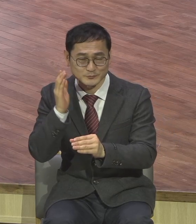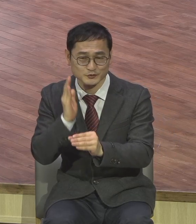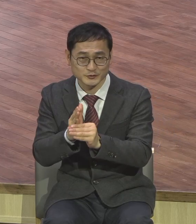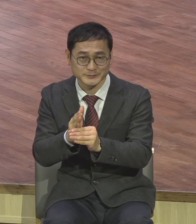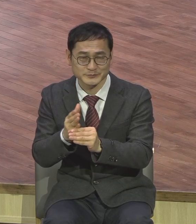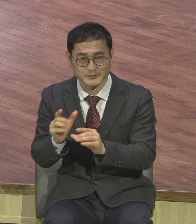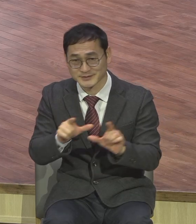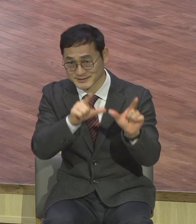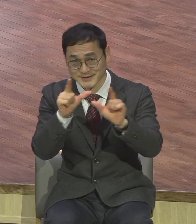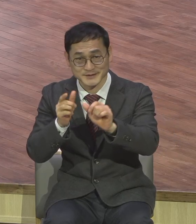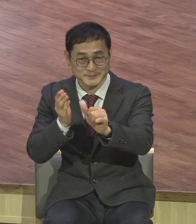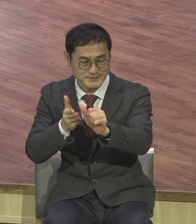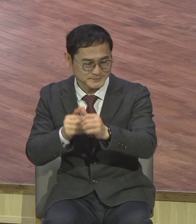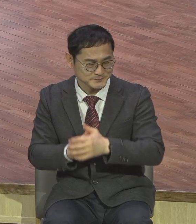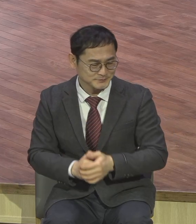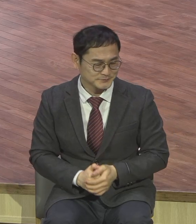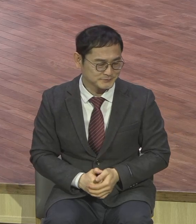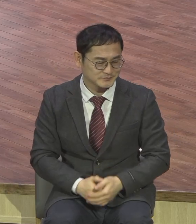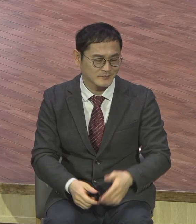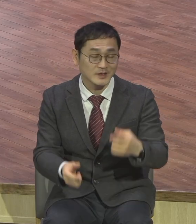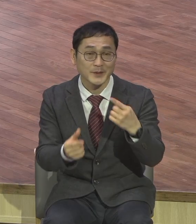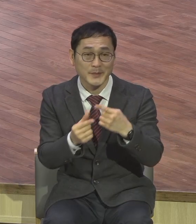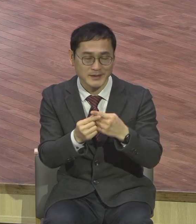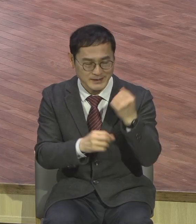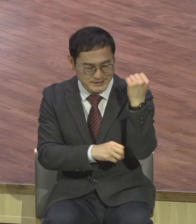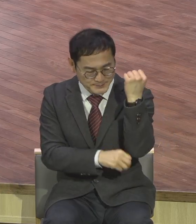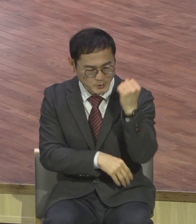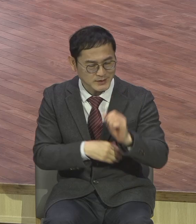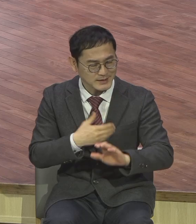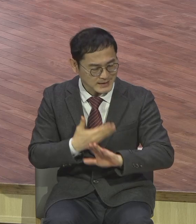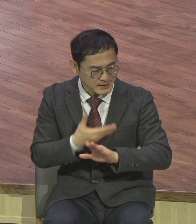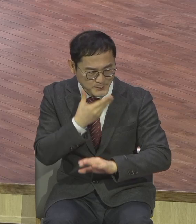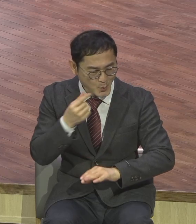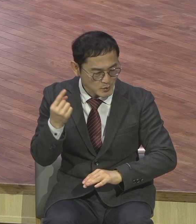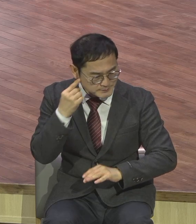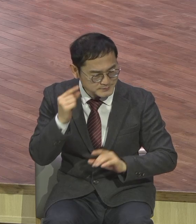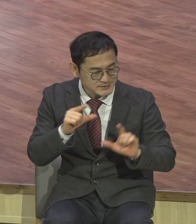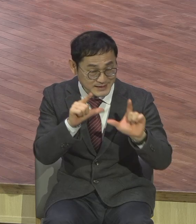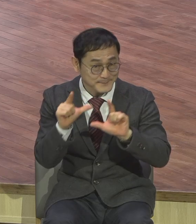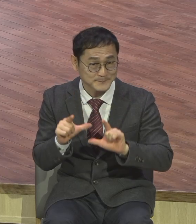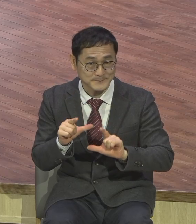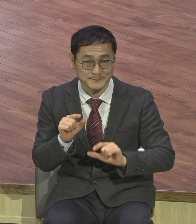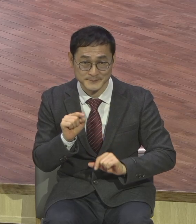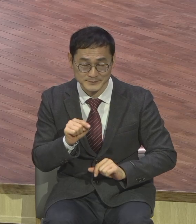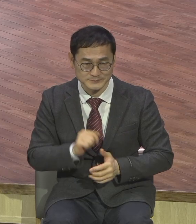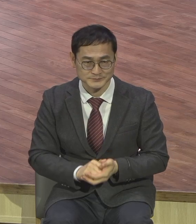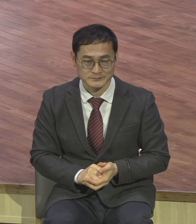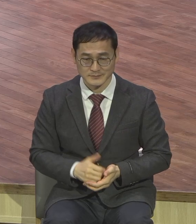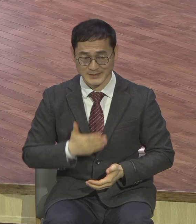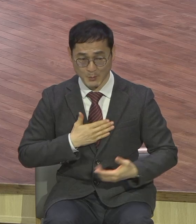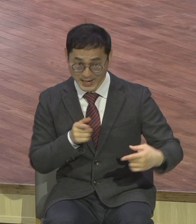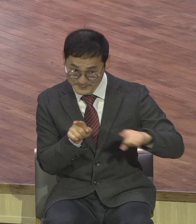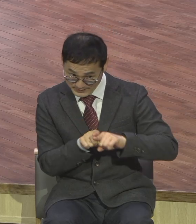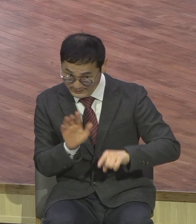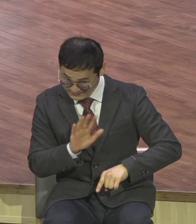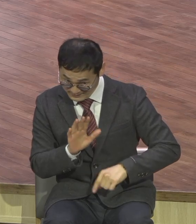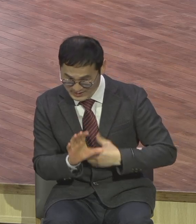30절을 봅니다 나와 함께 아니하는 자는 나를 반대하는 자요